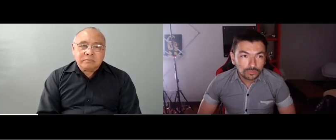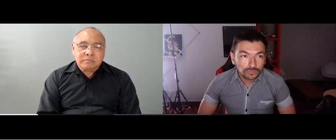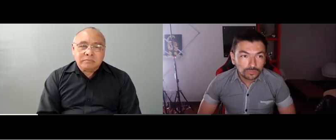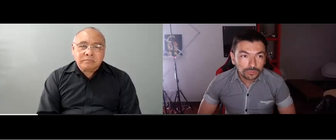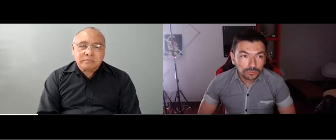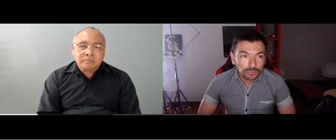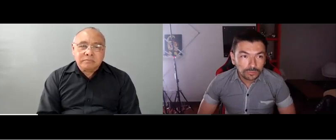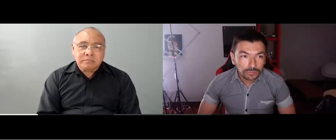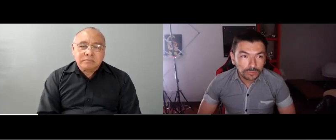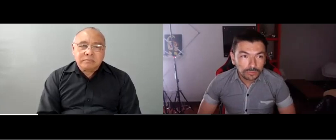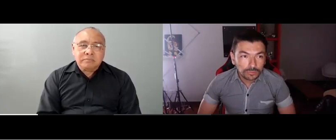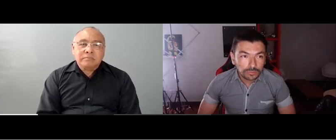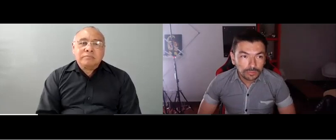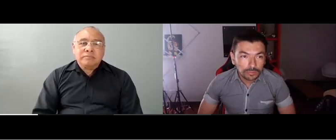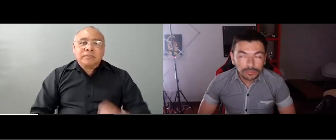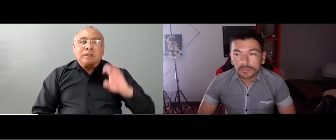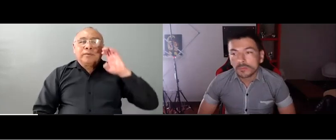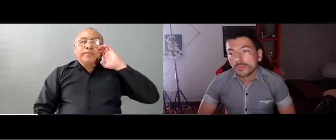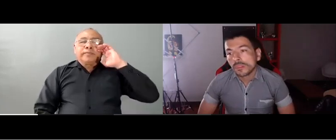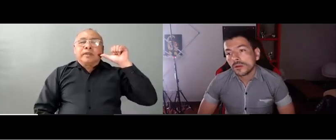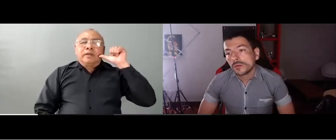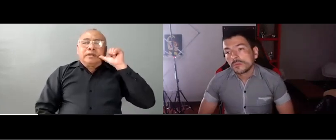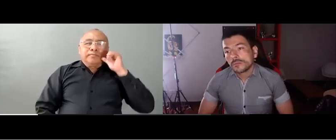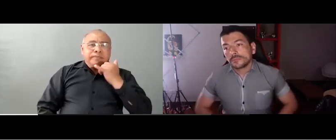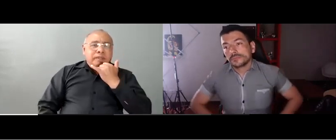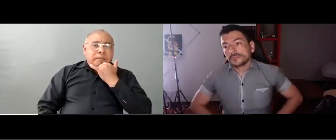de este estudio. Y también estaremos dando la divulgación correspondiente siempre.